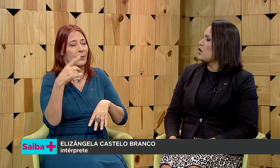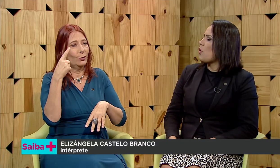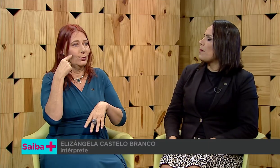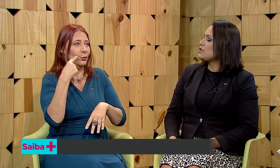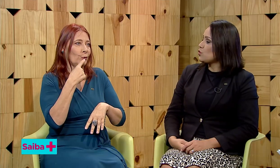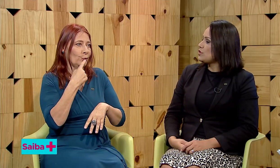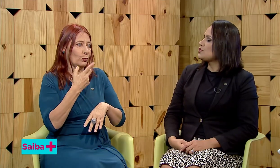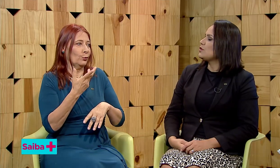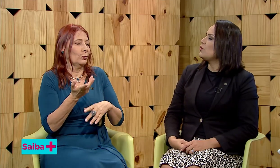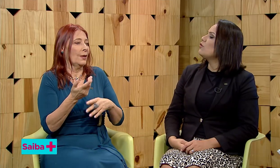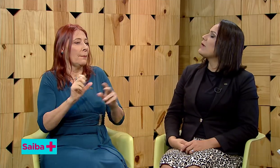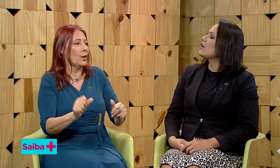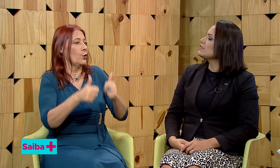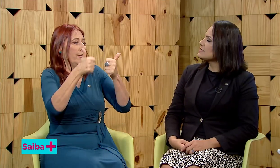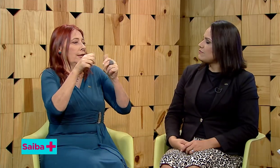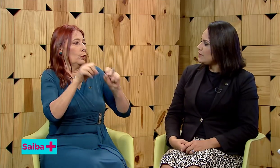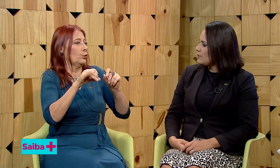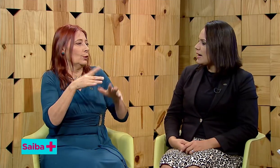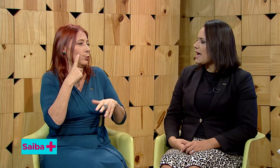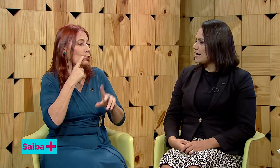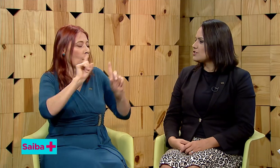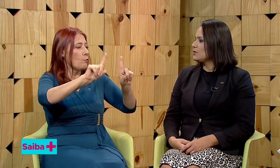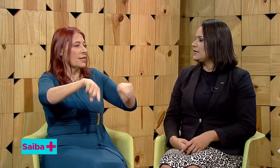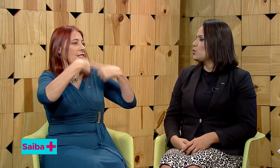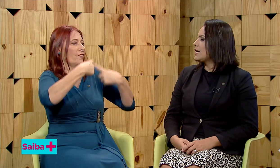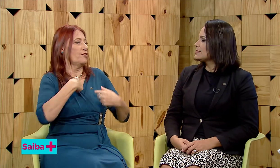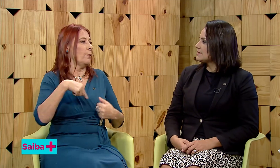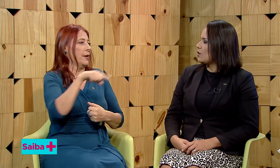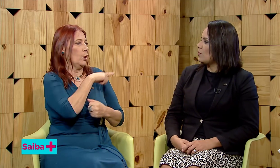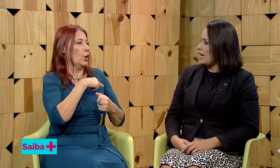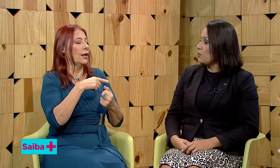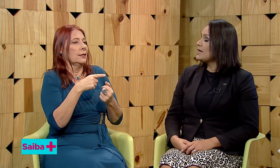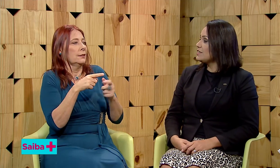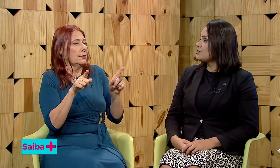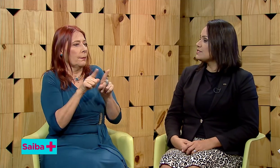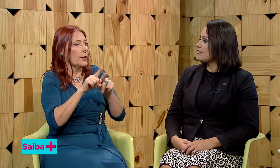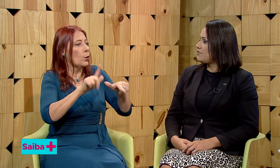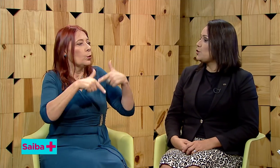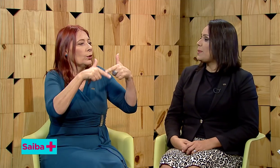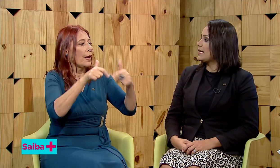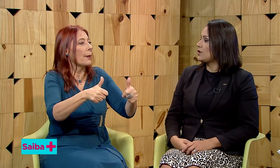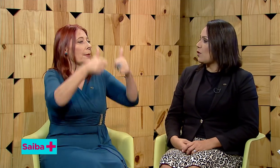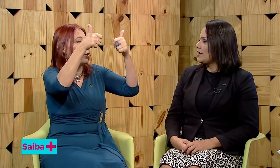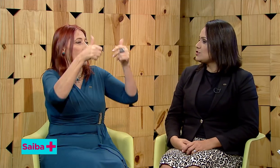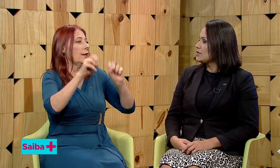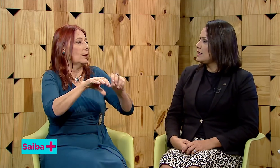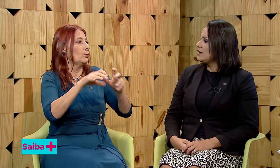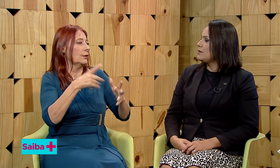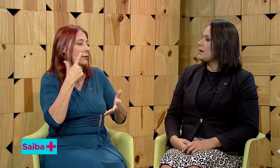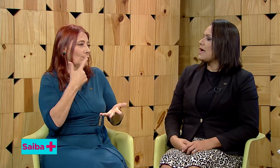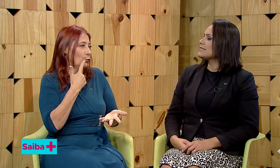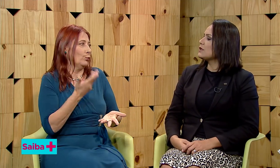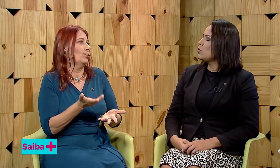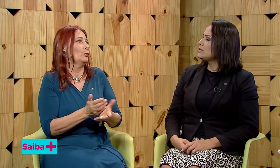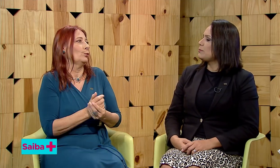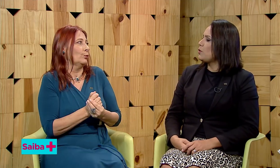Mas hoje, o maior desafio é a questão da educação. É um grande desafio para nós, essa luta por